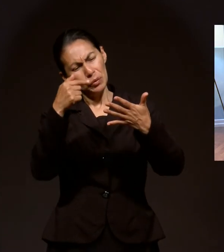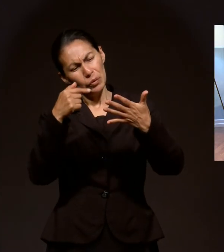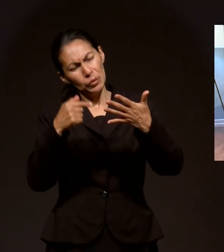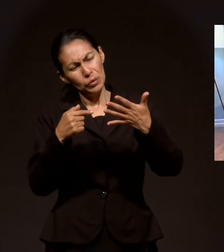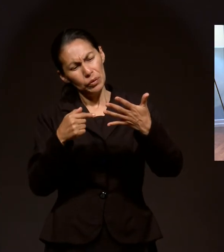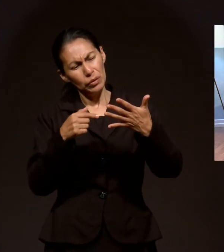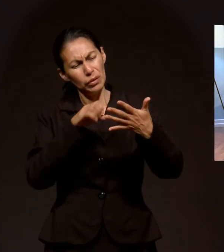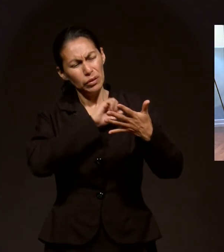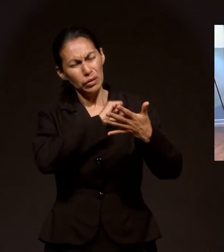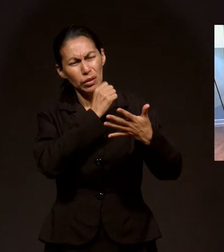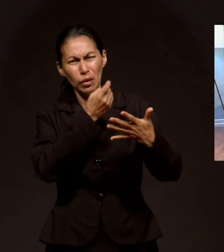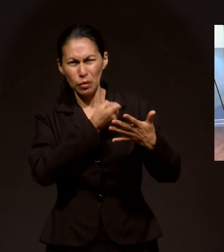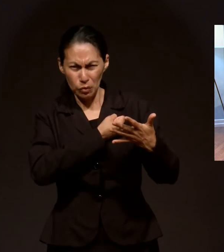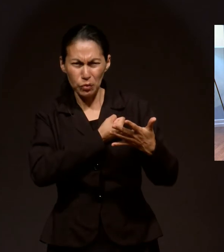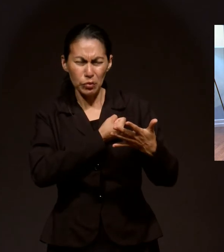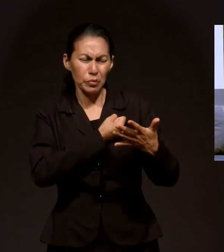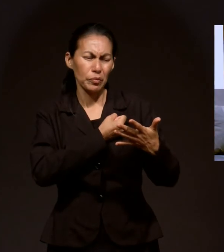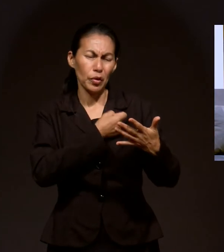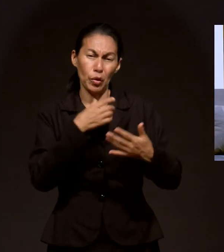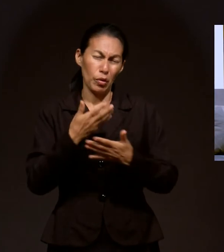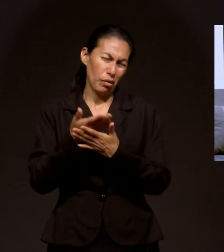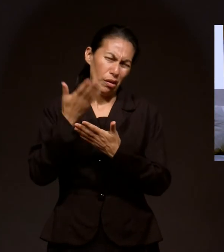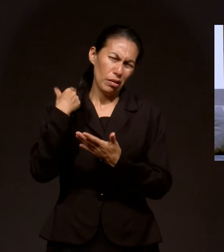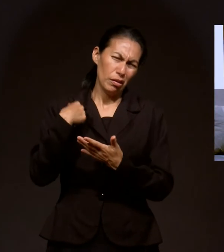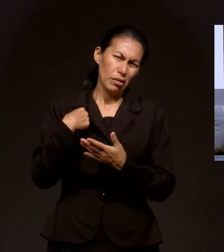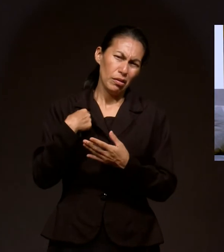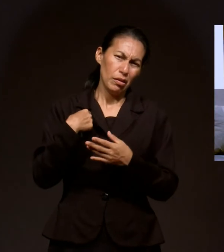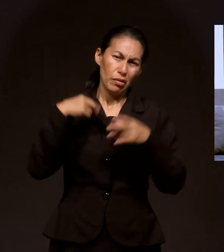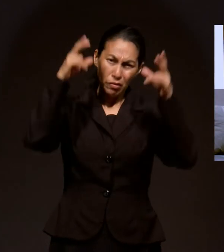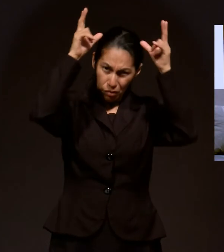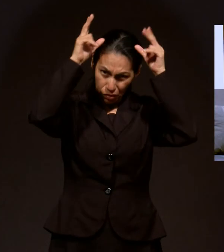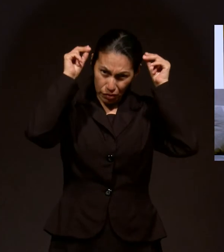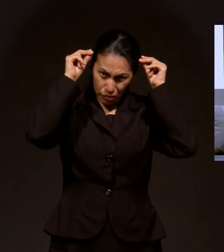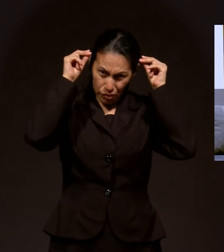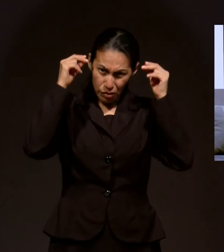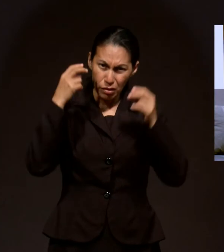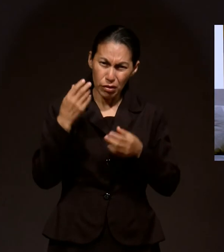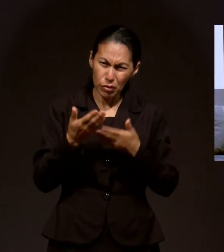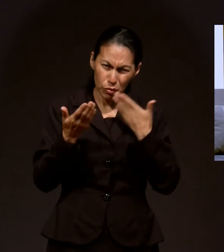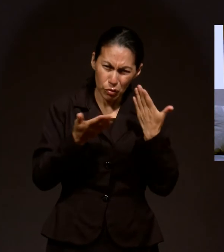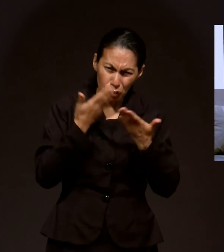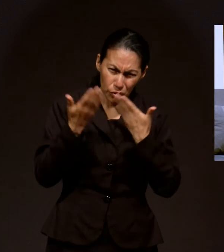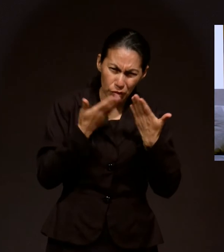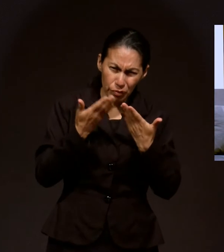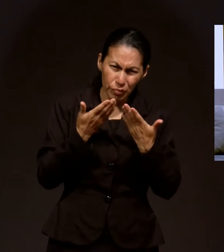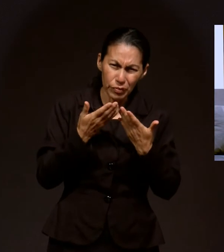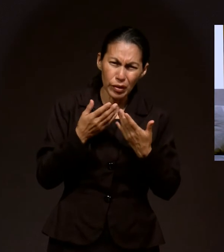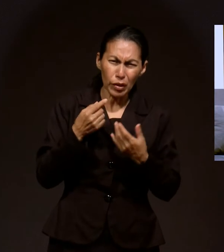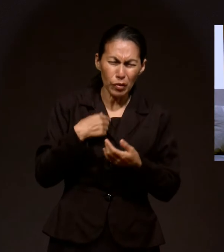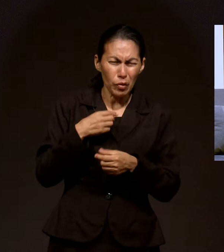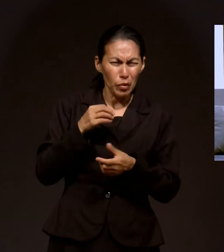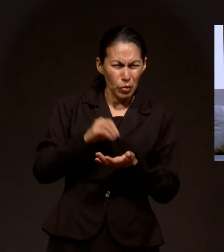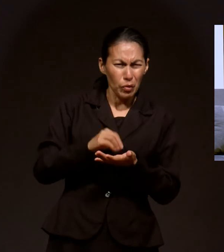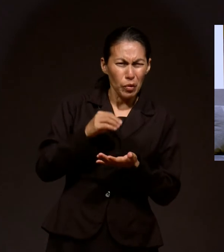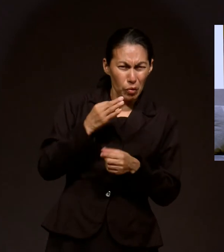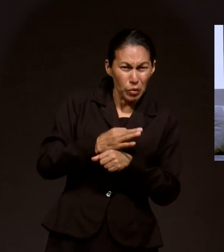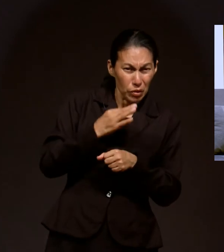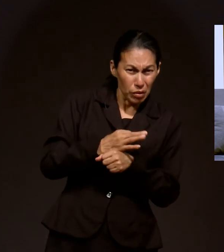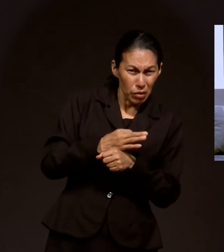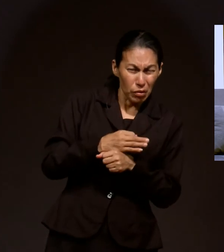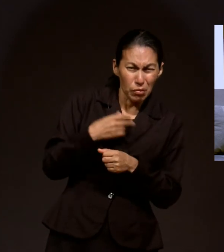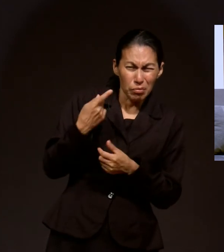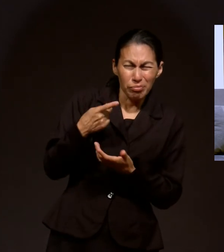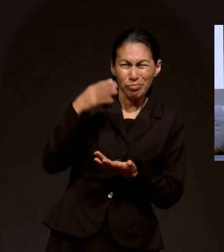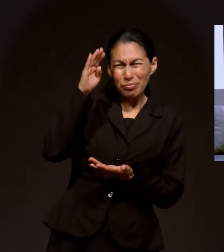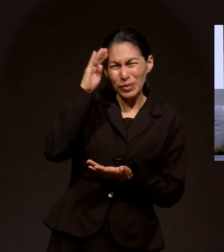currículum yo pensé que de pronto algo de salud, porque había estudiado enfermería. Y le digo, verdad, pastor, yo me pregunto todavía por qué estudié